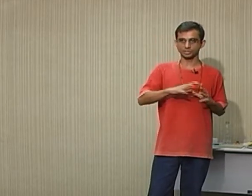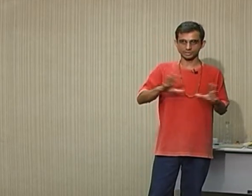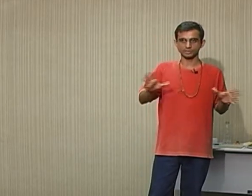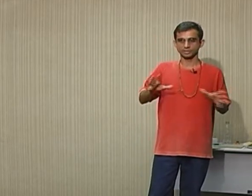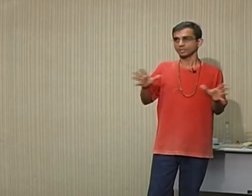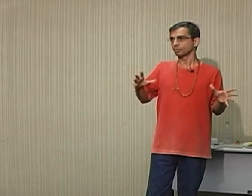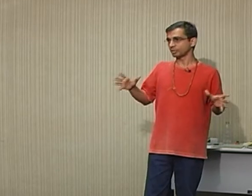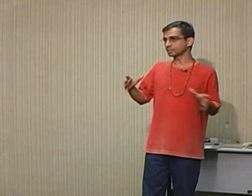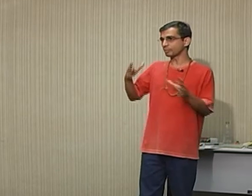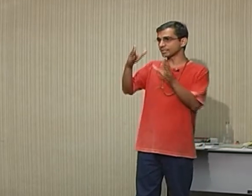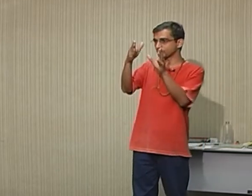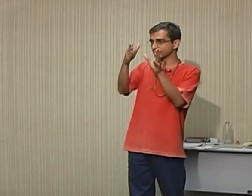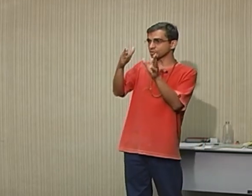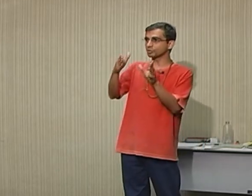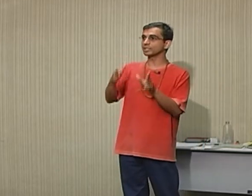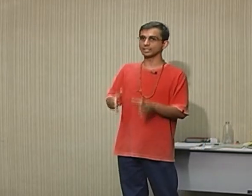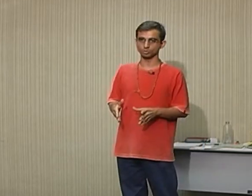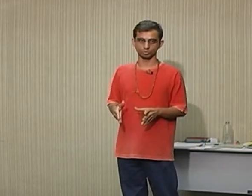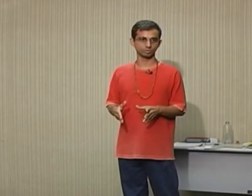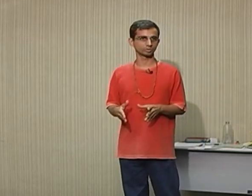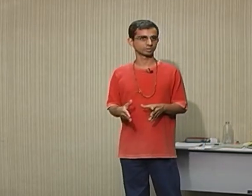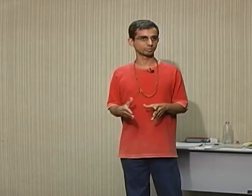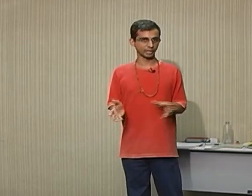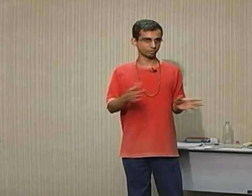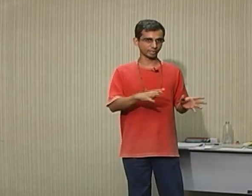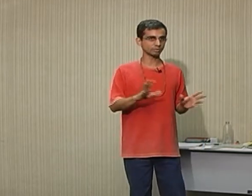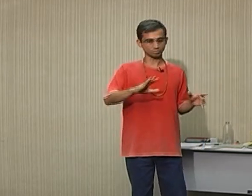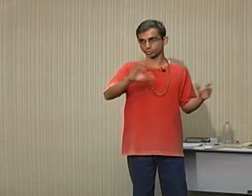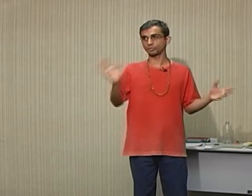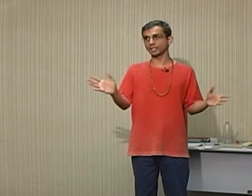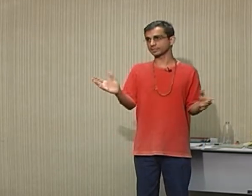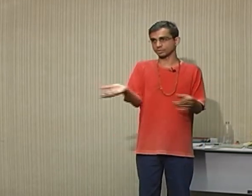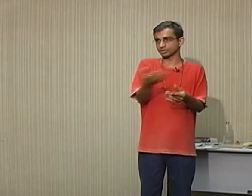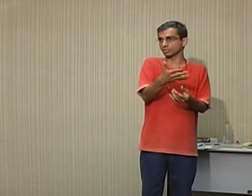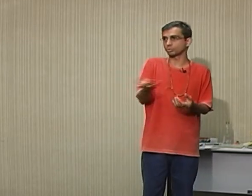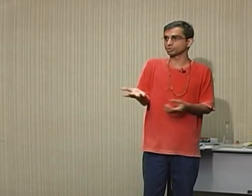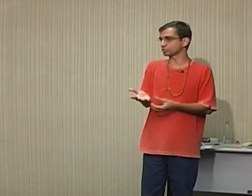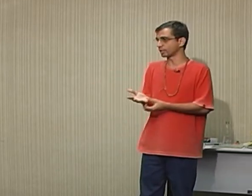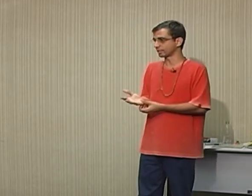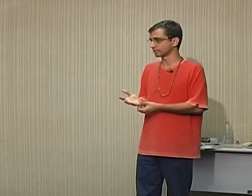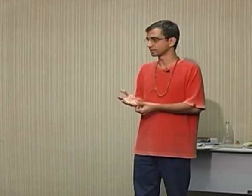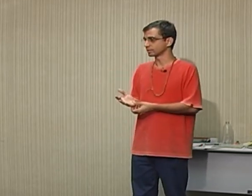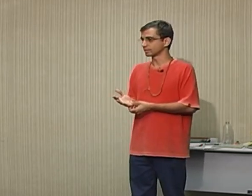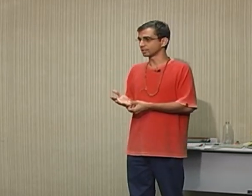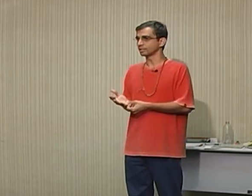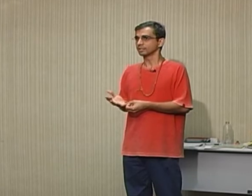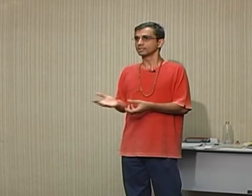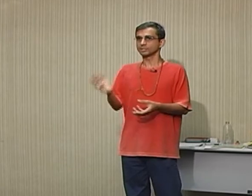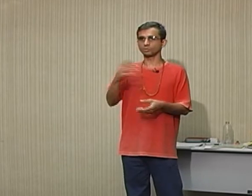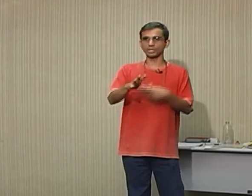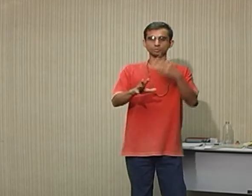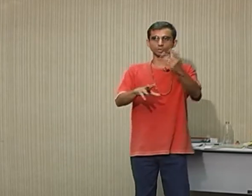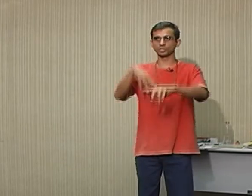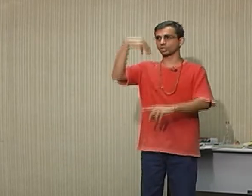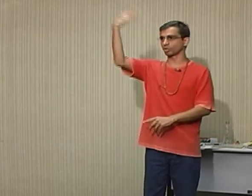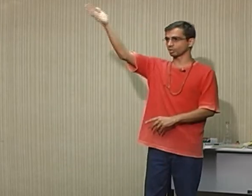principais, perder o seu enredo, para ela não ficar diferente, senão seria uma outra história, né? Se eu no lugar do boi já coloco